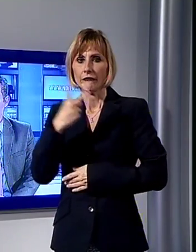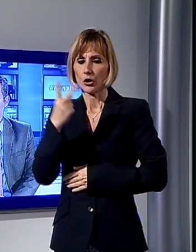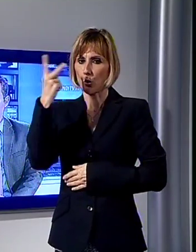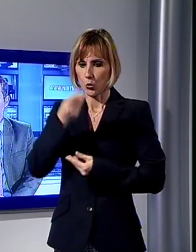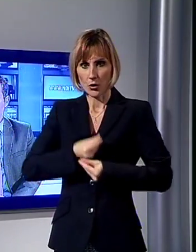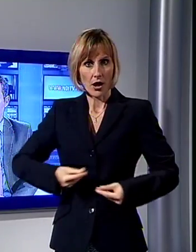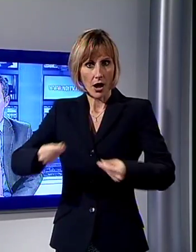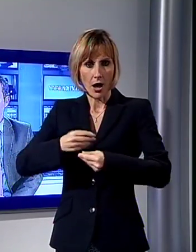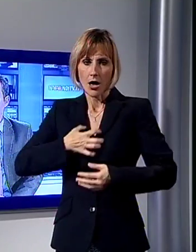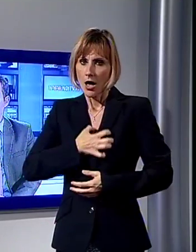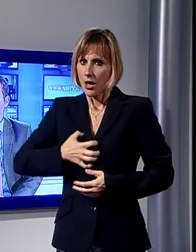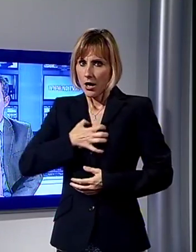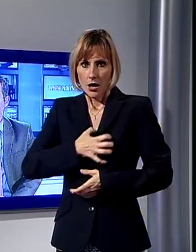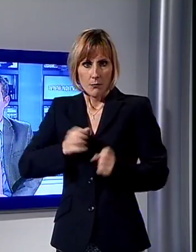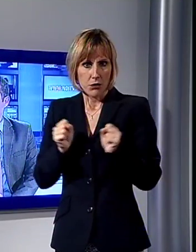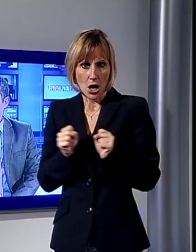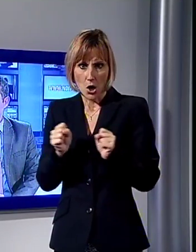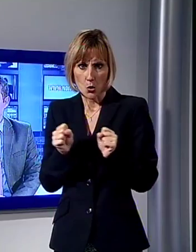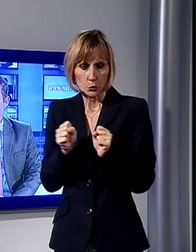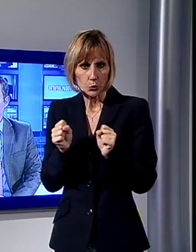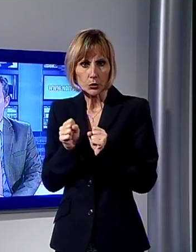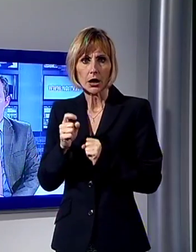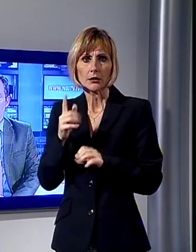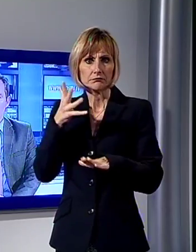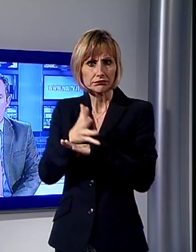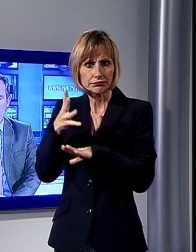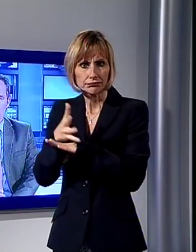per le rapine messe a segno nelle ore notturne.